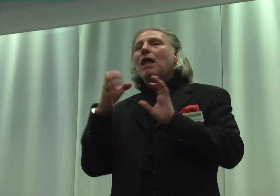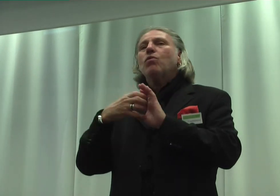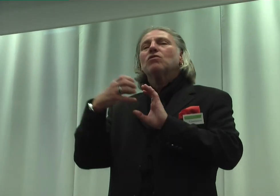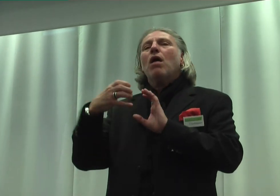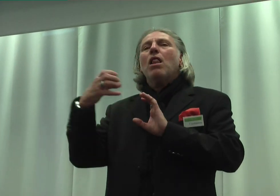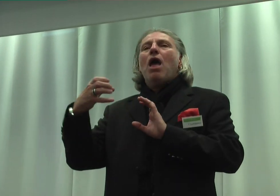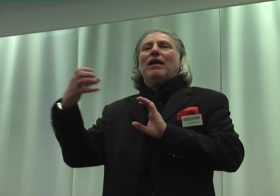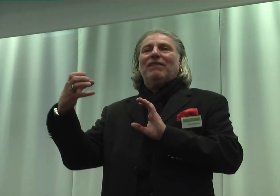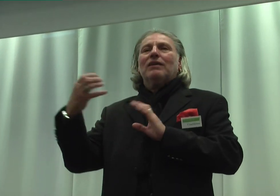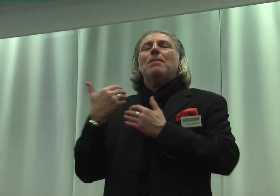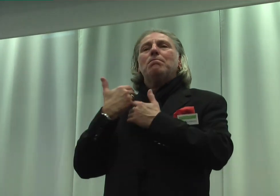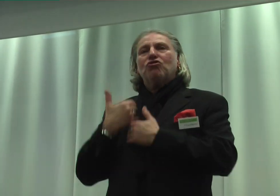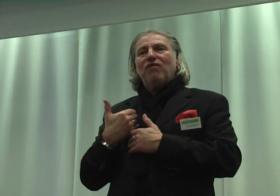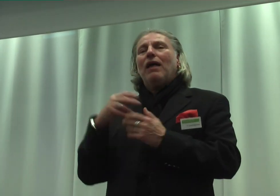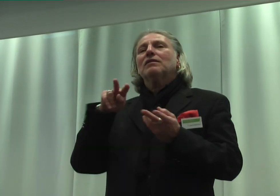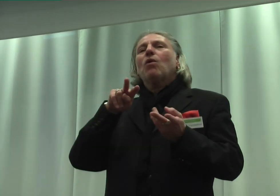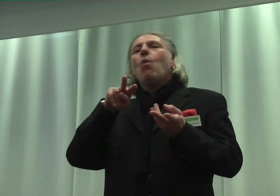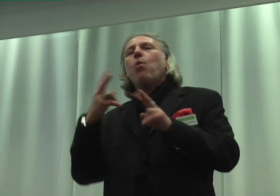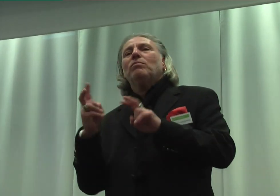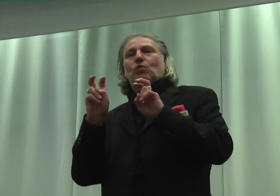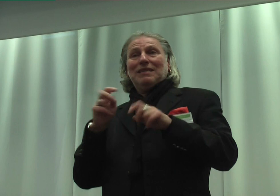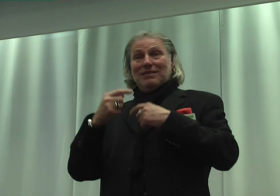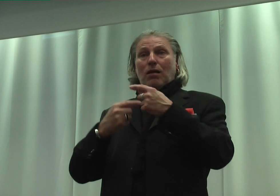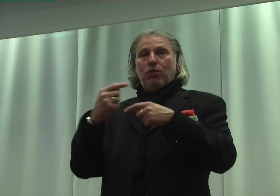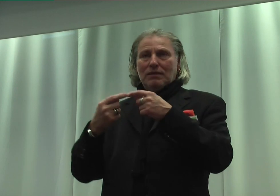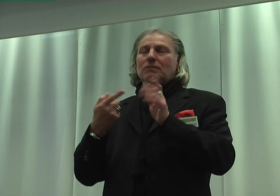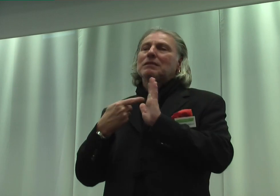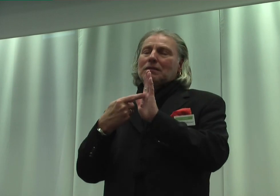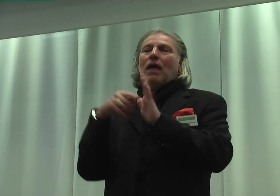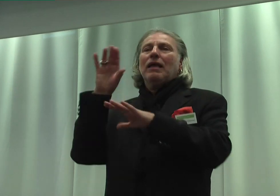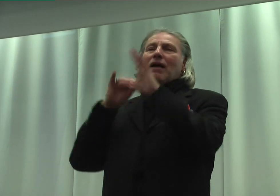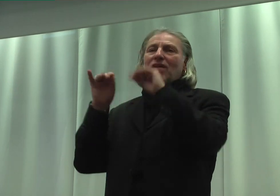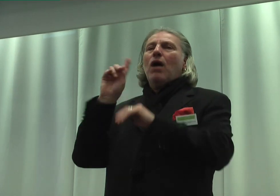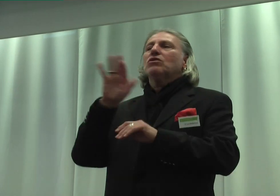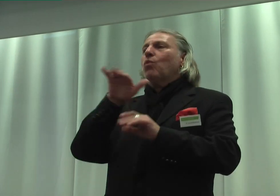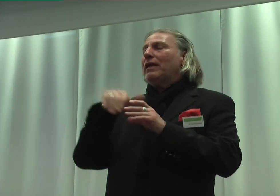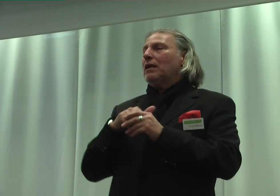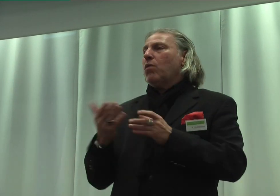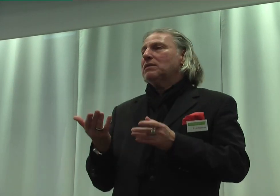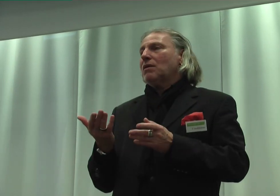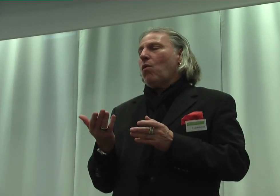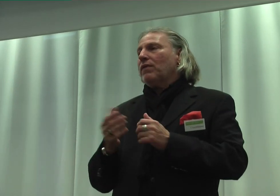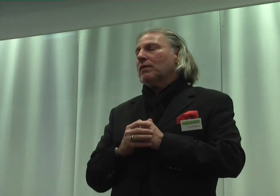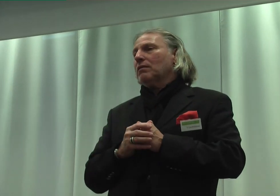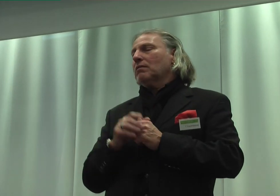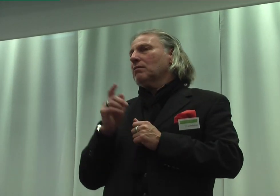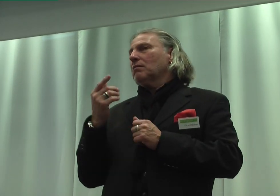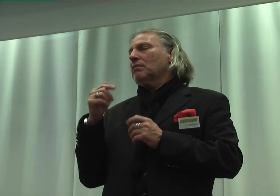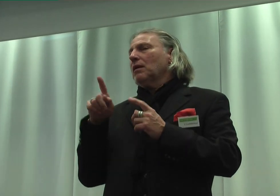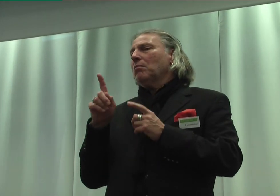und schwer umzusetzender Prozess ist, zeigt auch Erfahrungen zur Inklusion im Hinblick auf